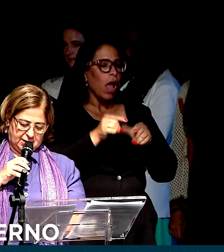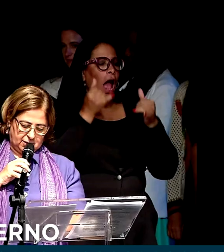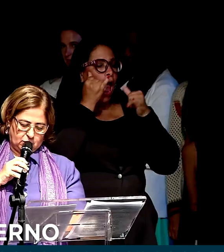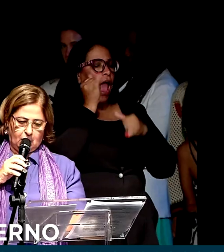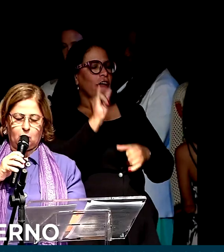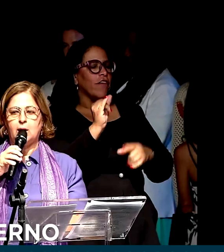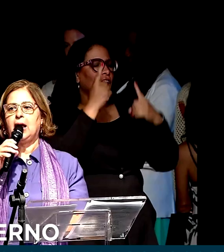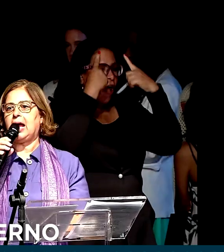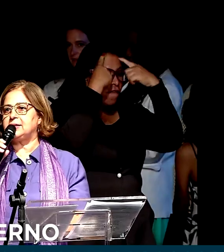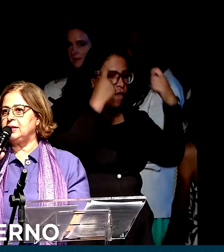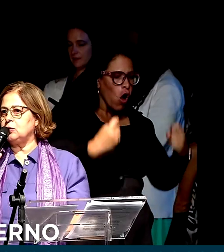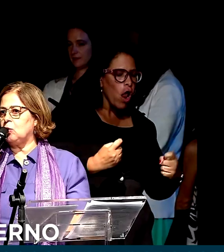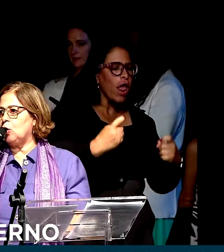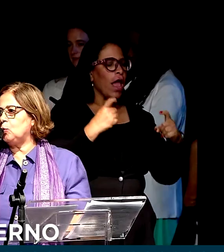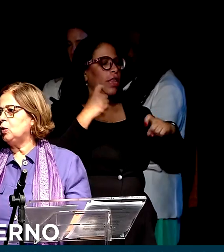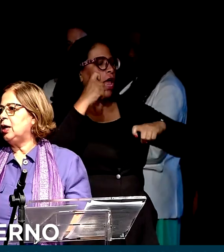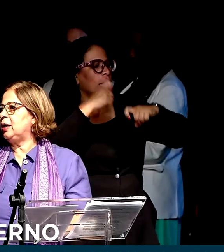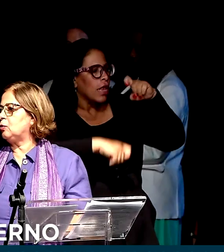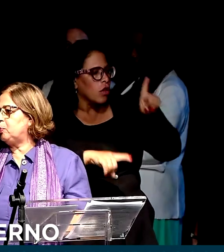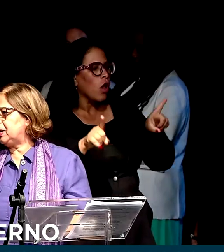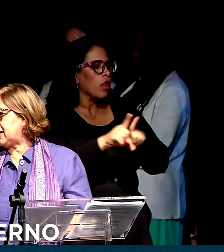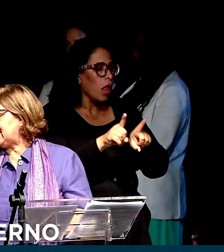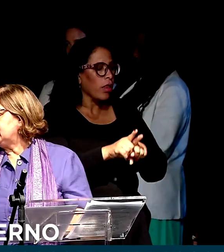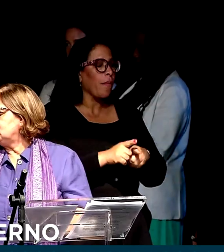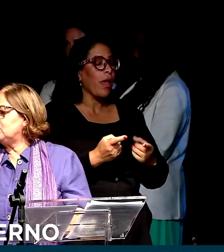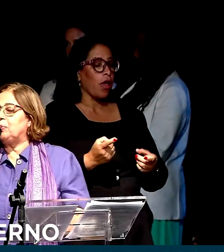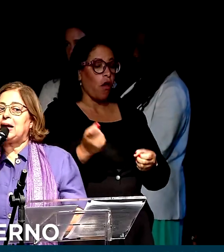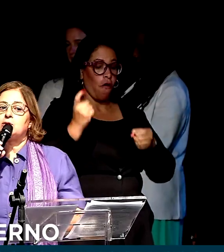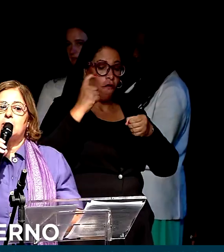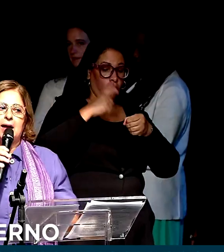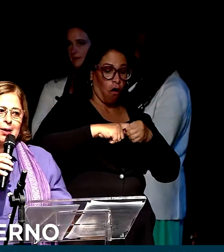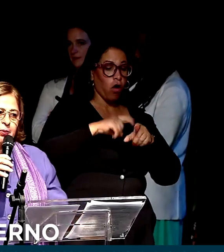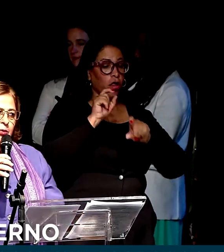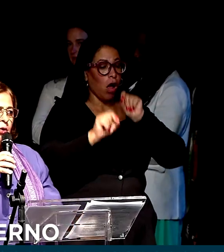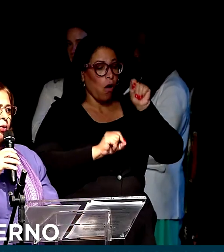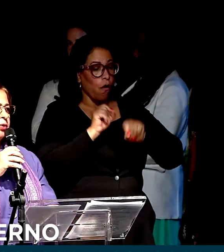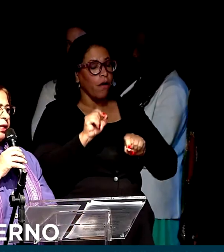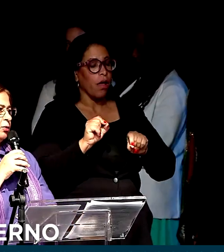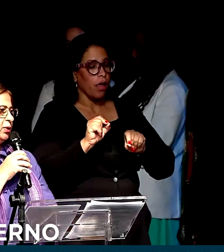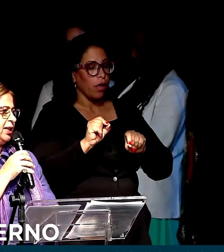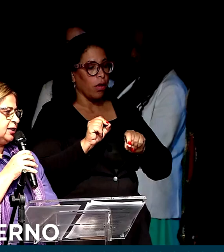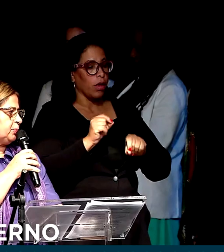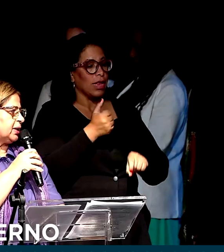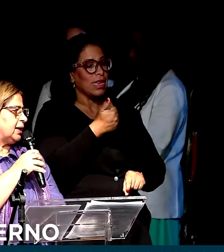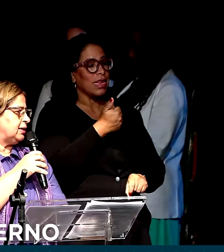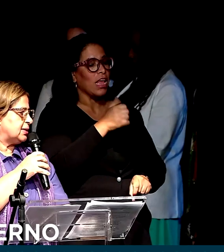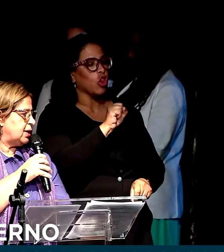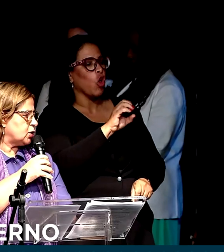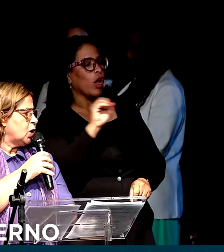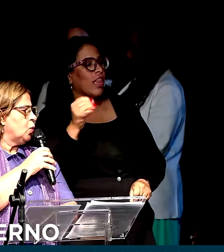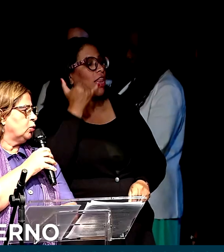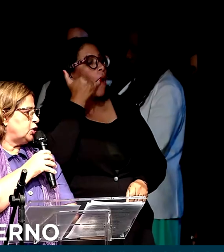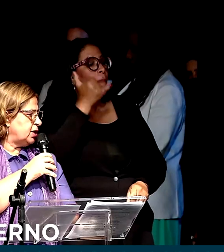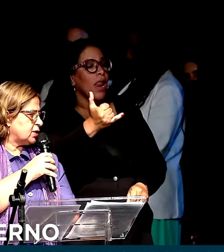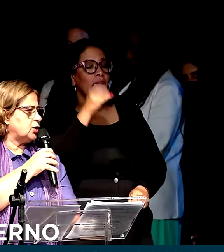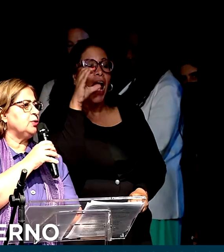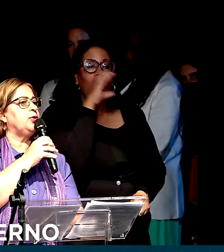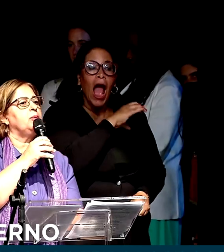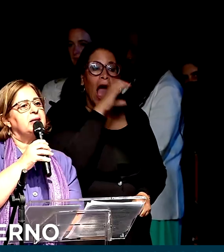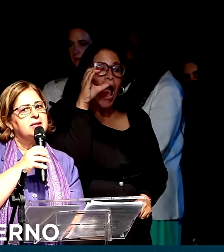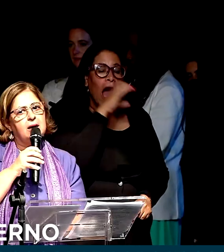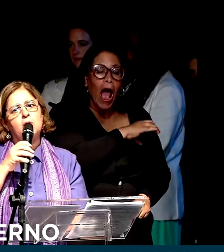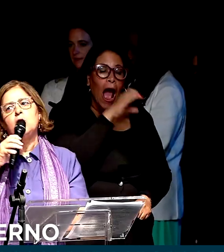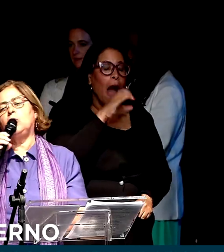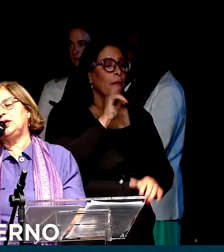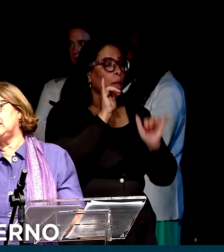violência sexual. Assim como recuperar num prazo rápido o 180 para que ele seja um disco de